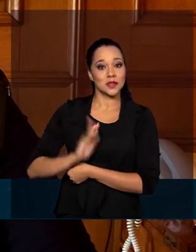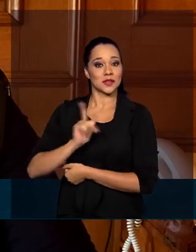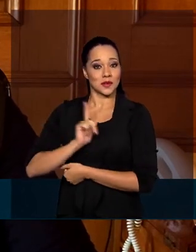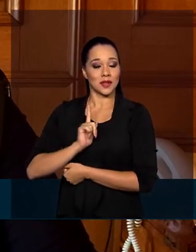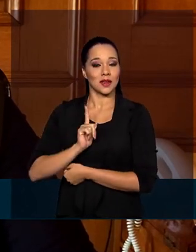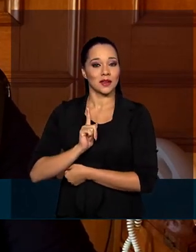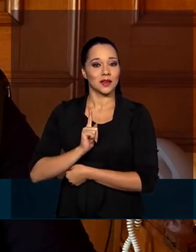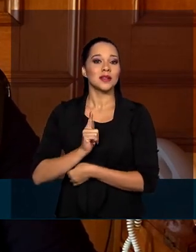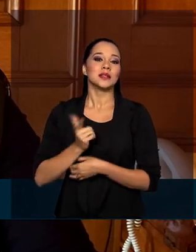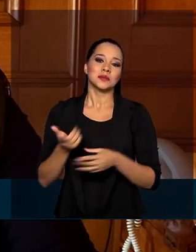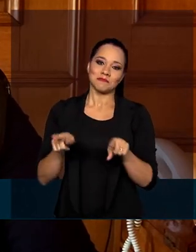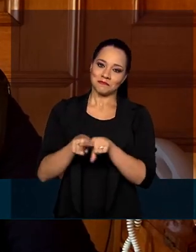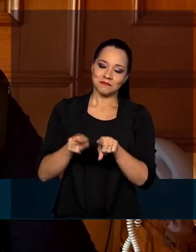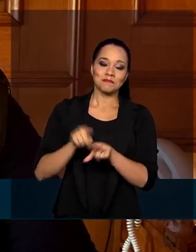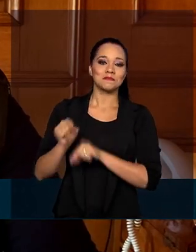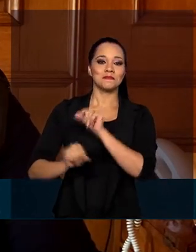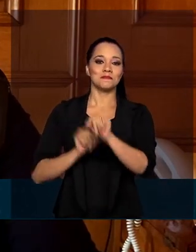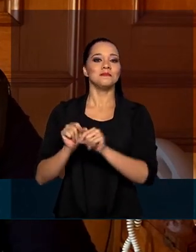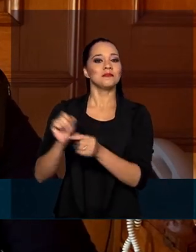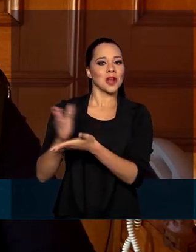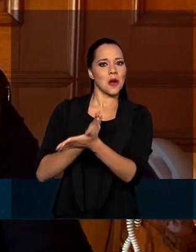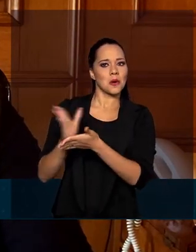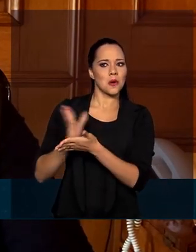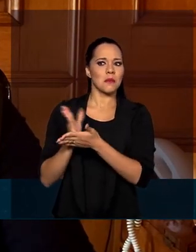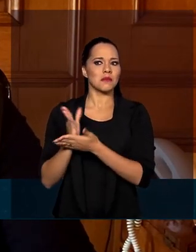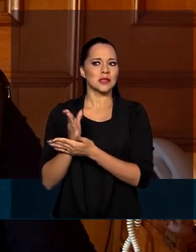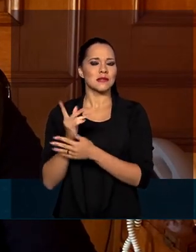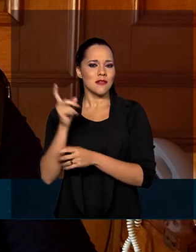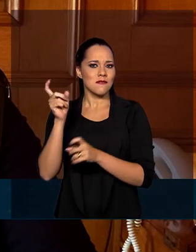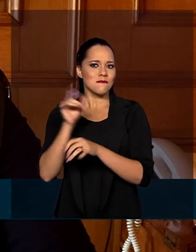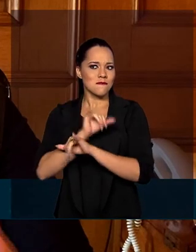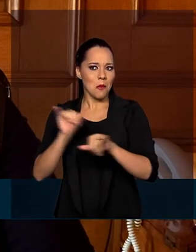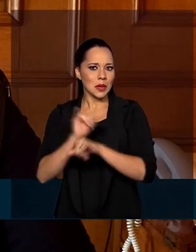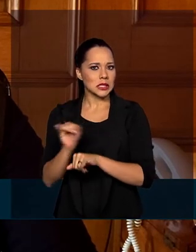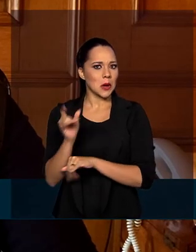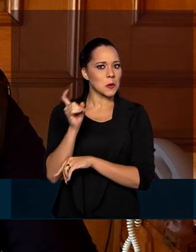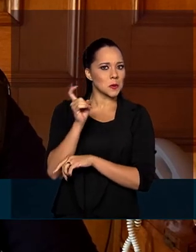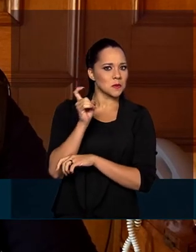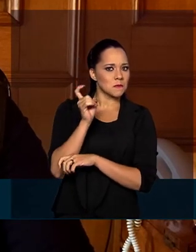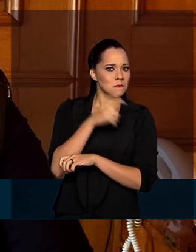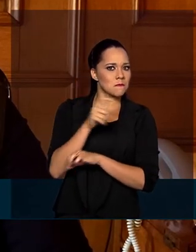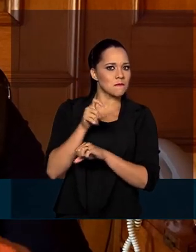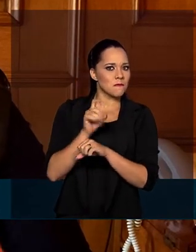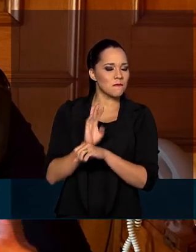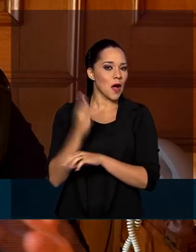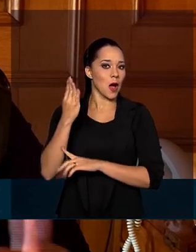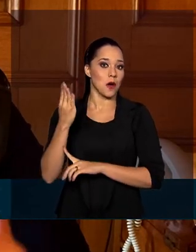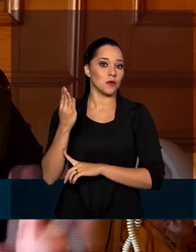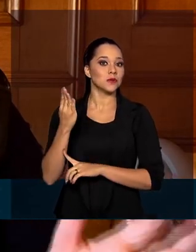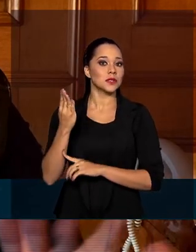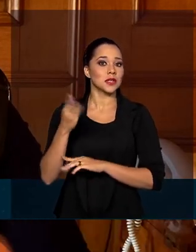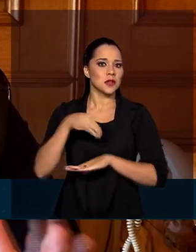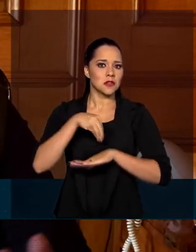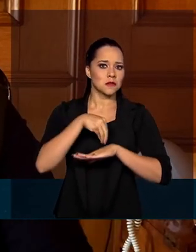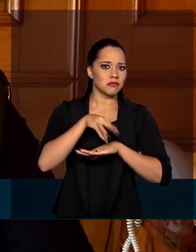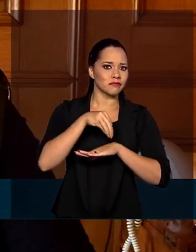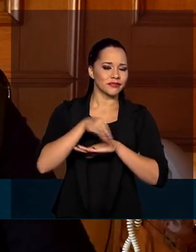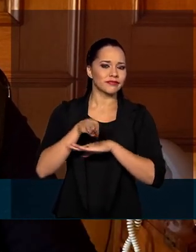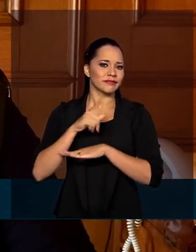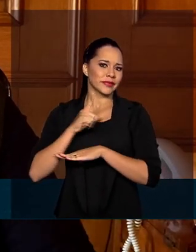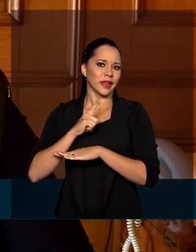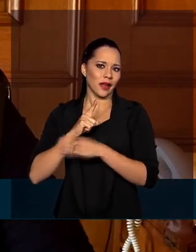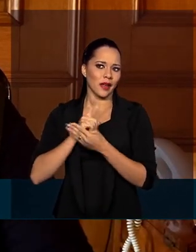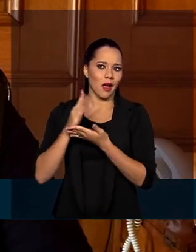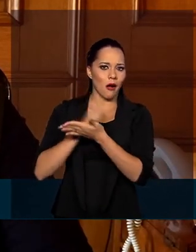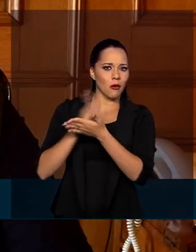E também algumas desinformações que temos aí,